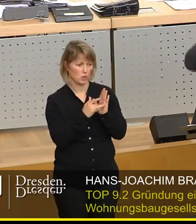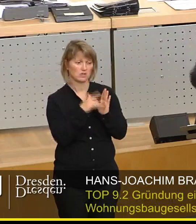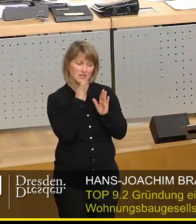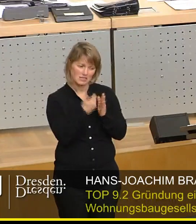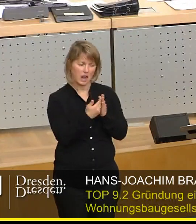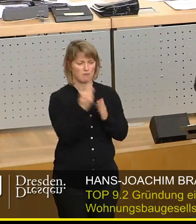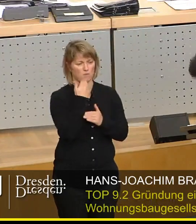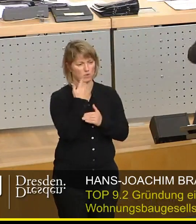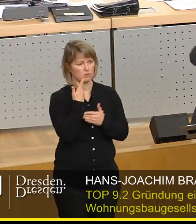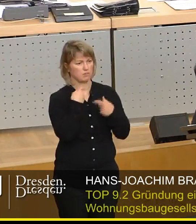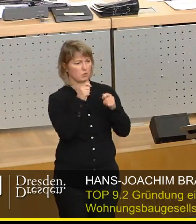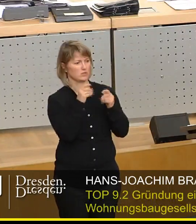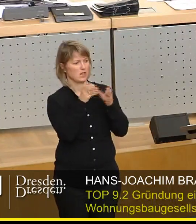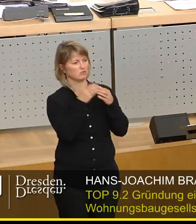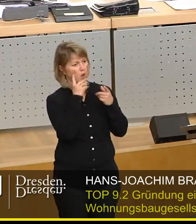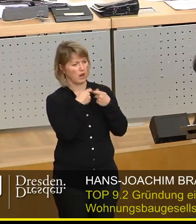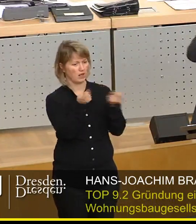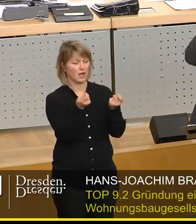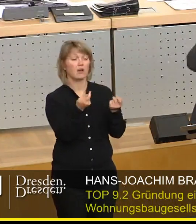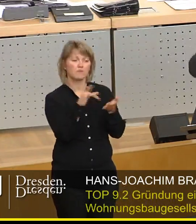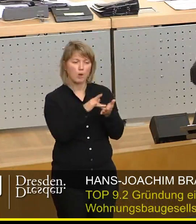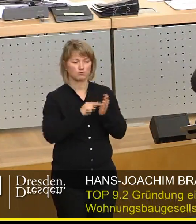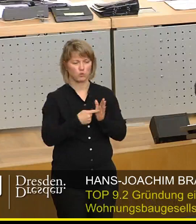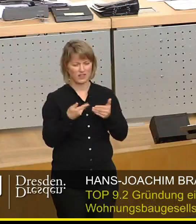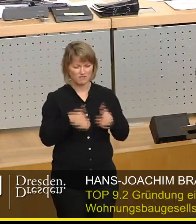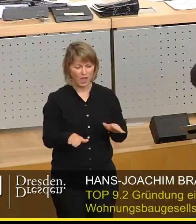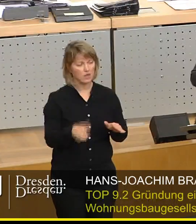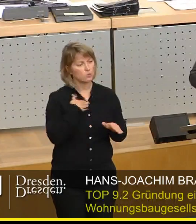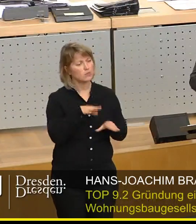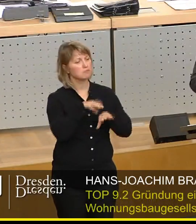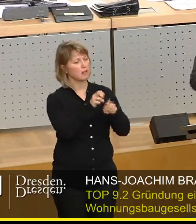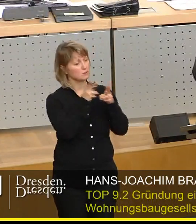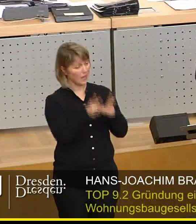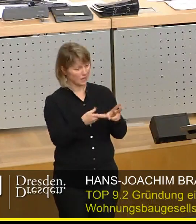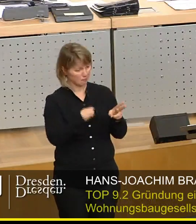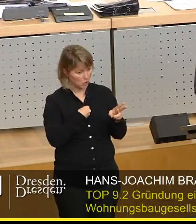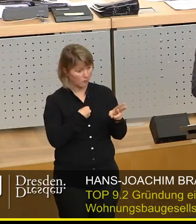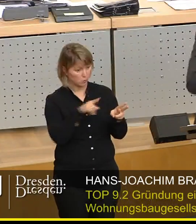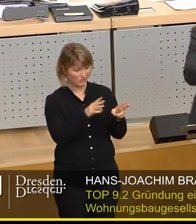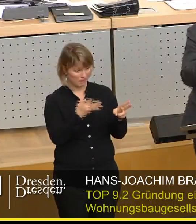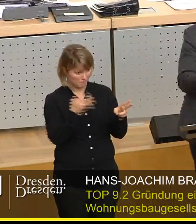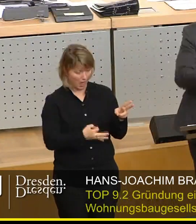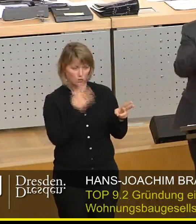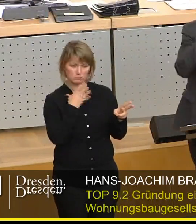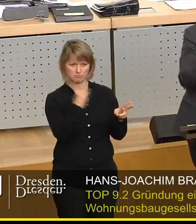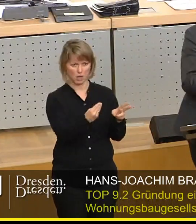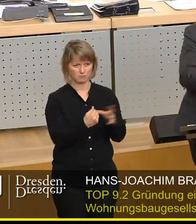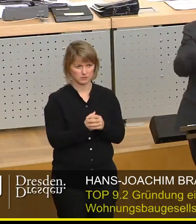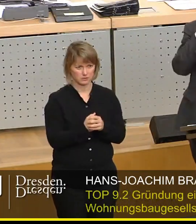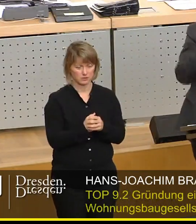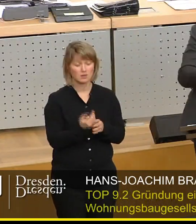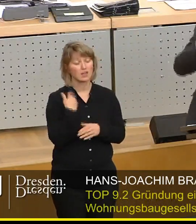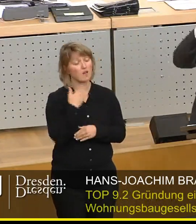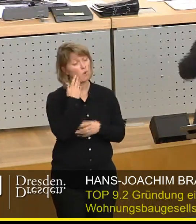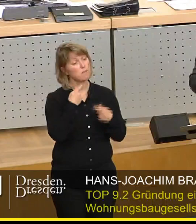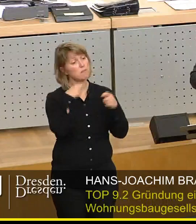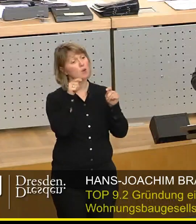damit wir schuldenfrei sind, damit wir Belegungsrechte haben und damit wir genau den Bedürftigen helfen können, auf die es ankommt. Meine Damen und Herren, die Wober ist